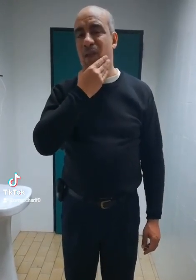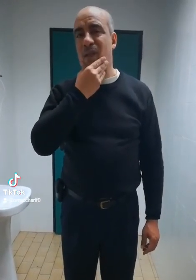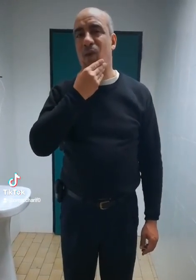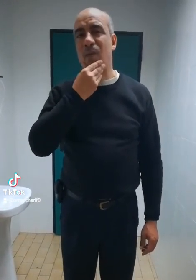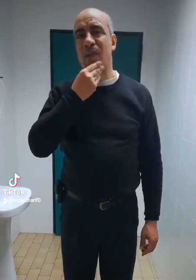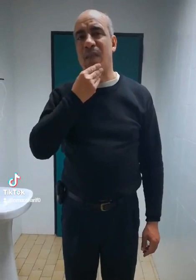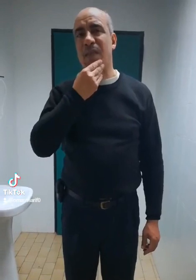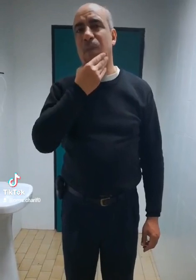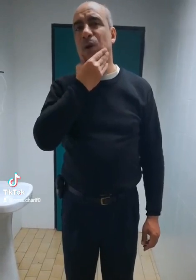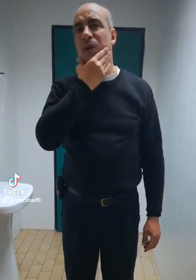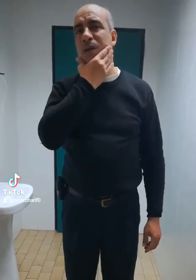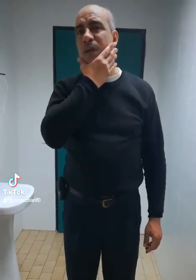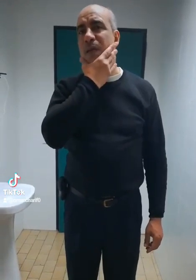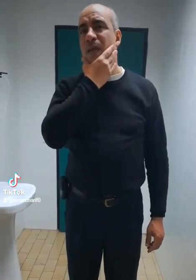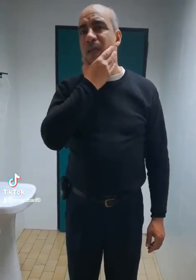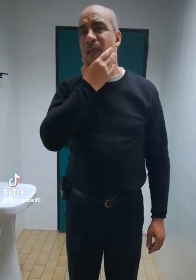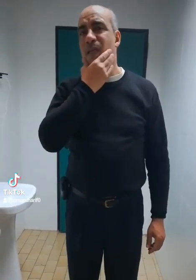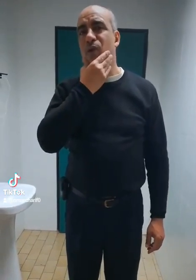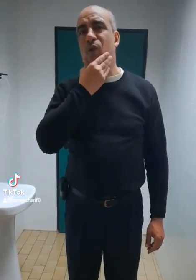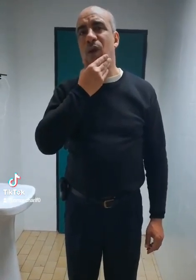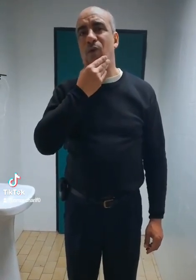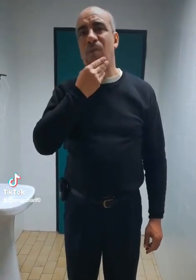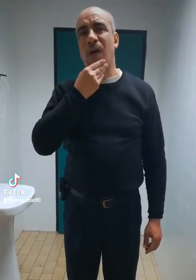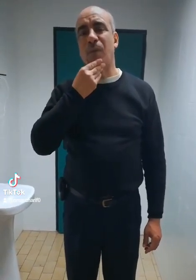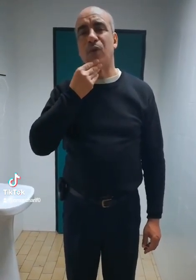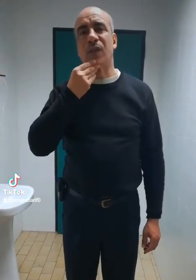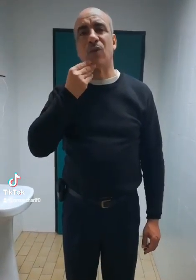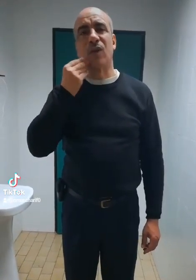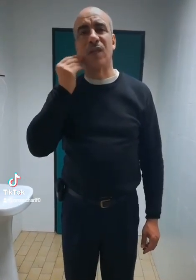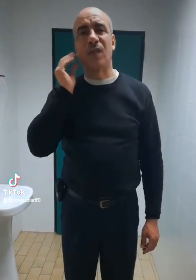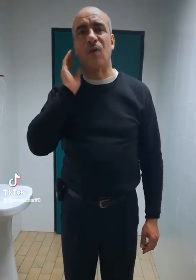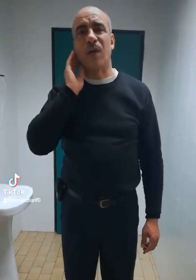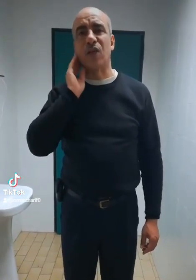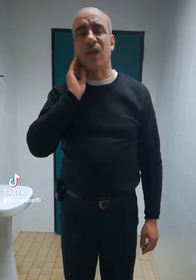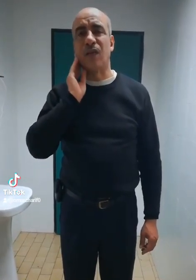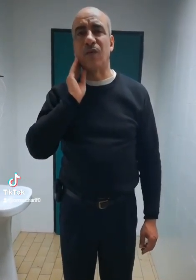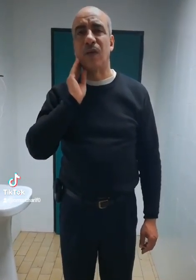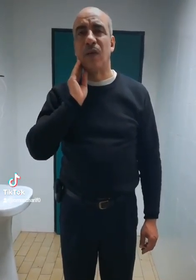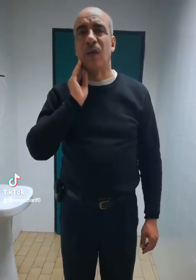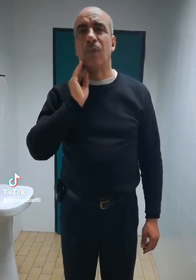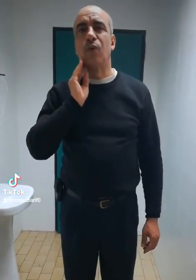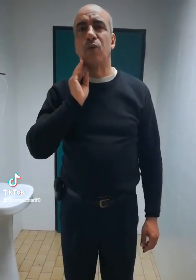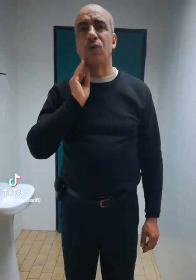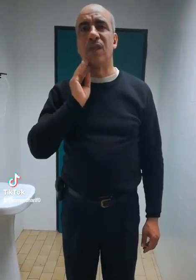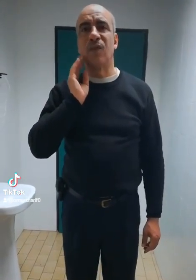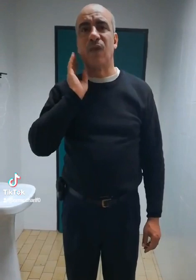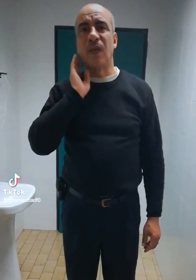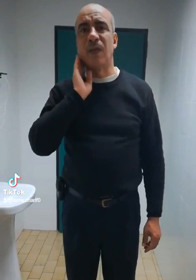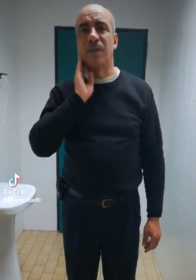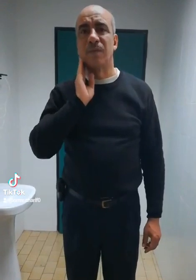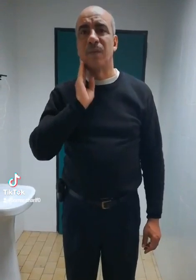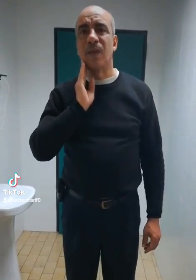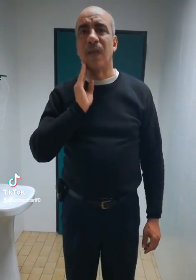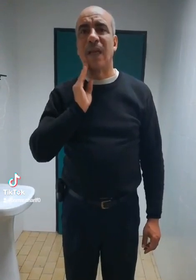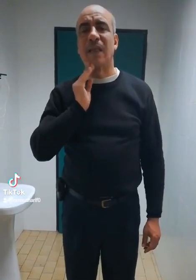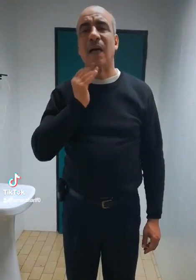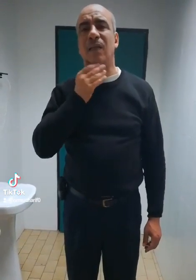ses complices d'Interpol essaient de coller une barbe de terroristes à Omar Sharif pour justifier la traque